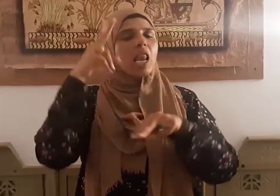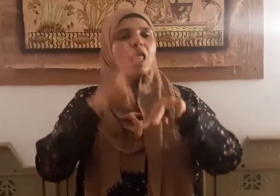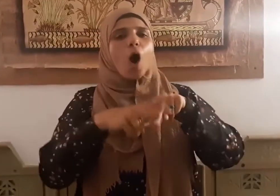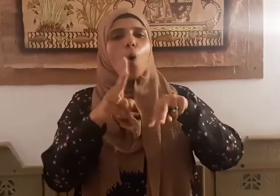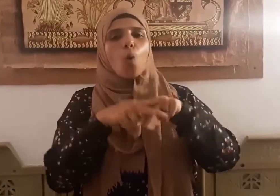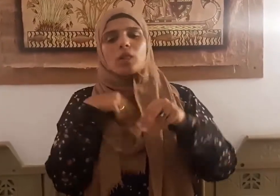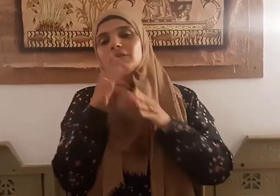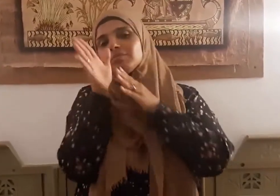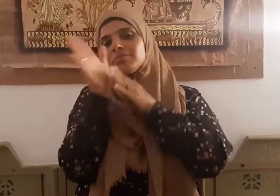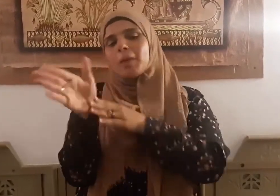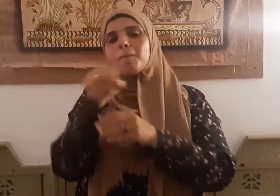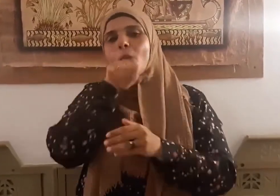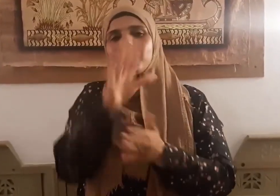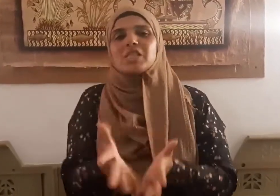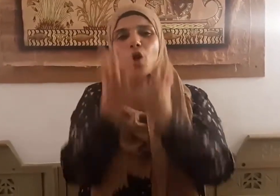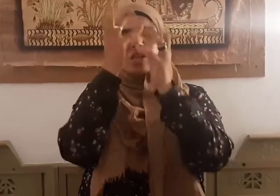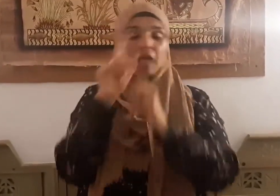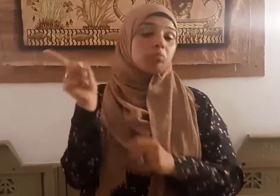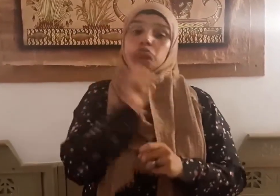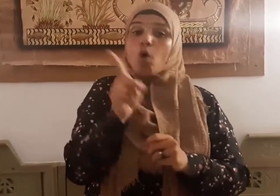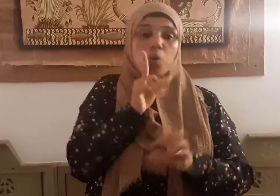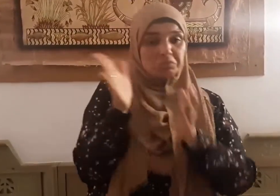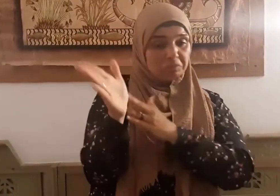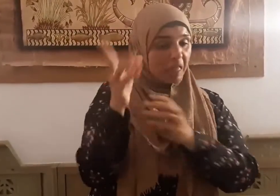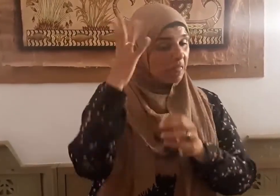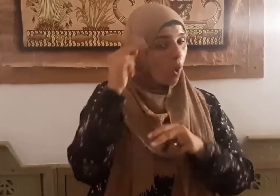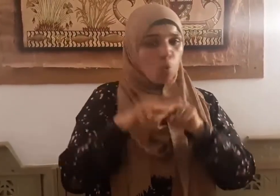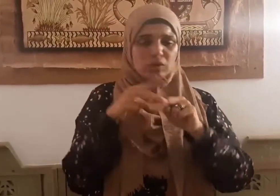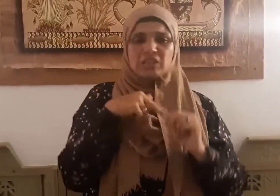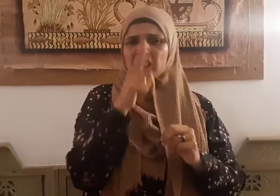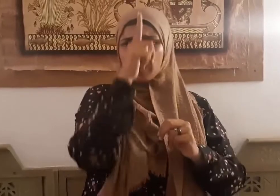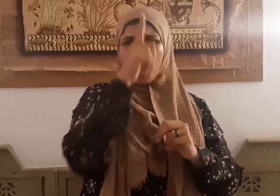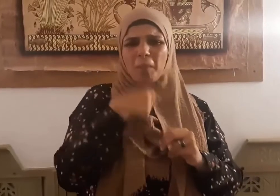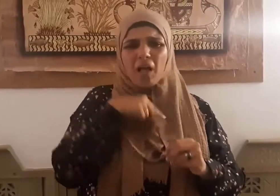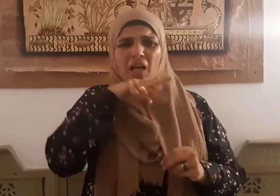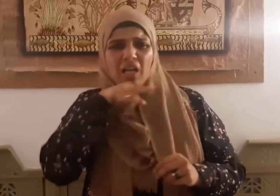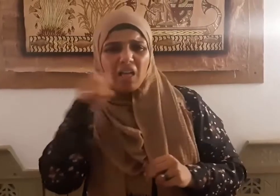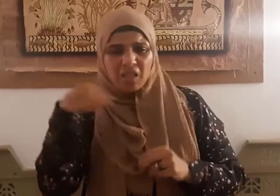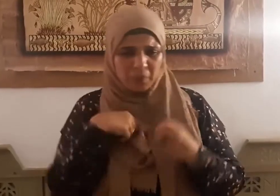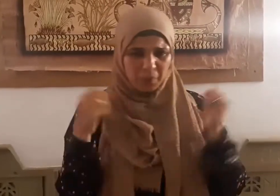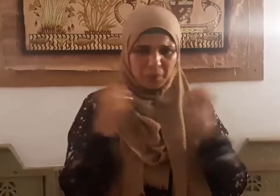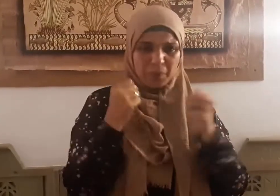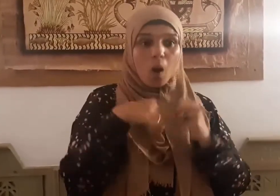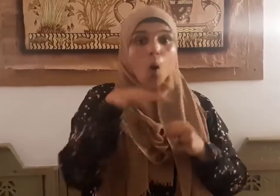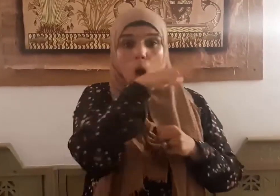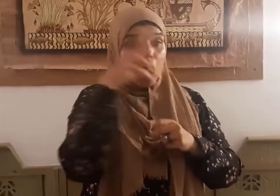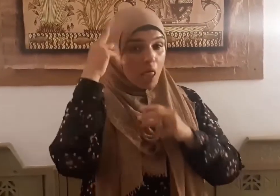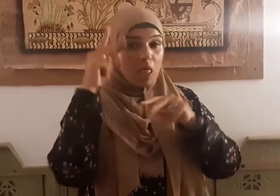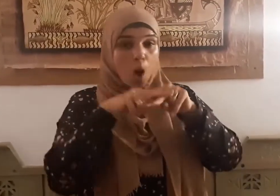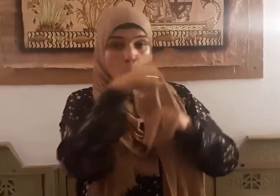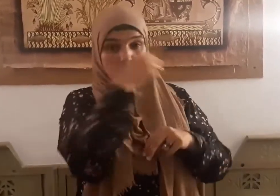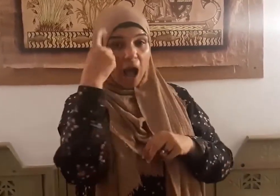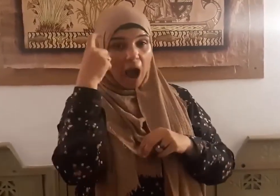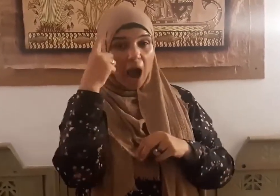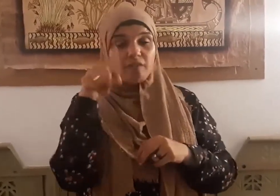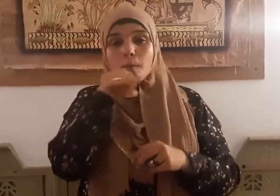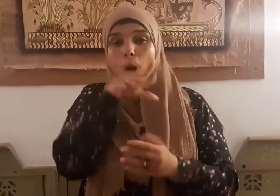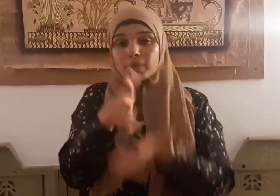النبي صلى الله عليه وسلم رغم تيكونهم من صدقه في نبوته